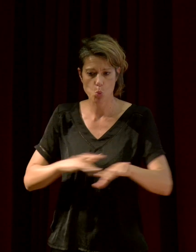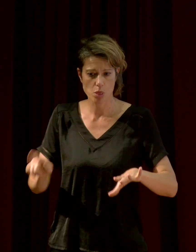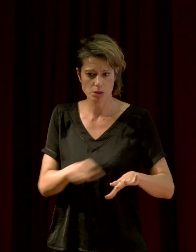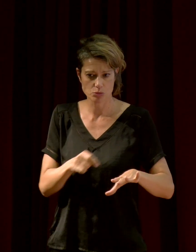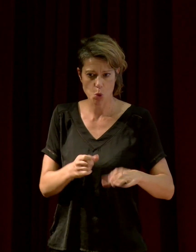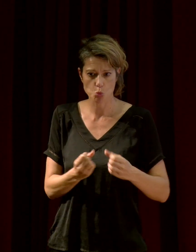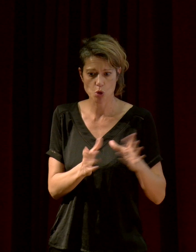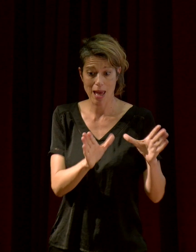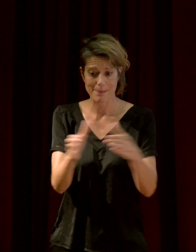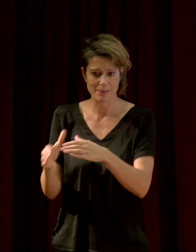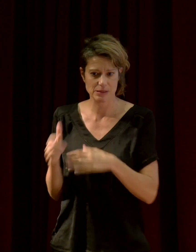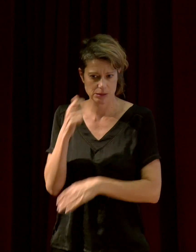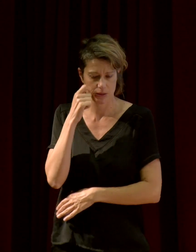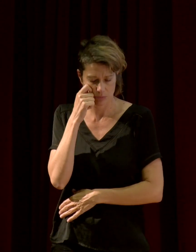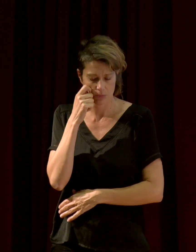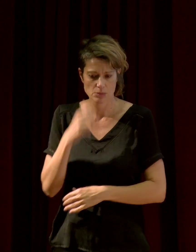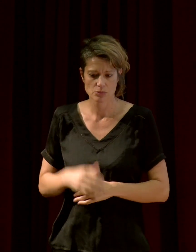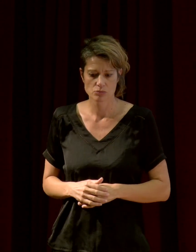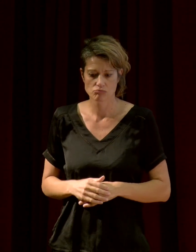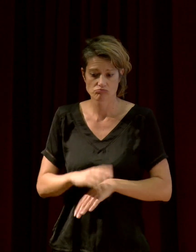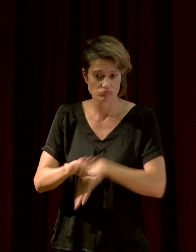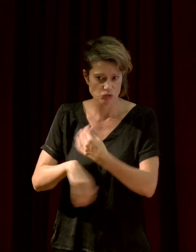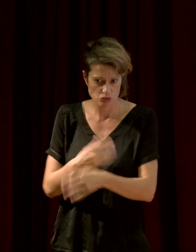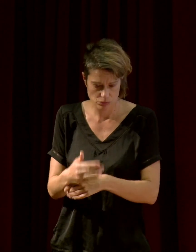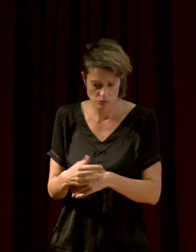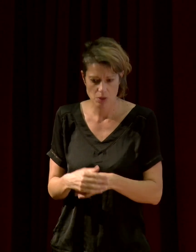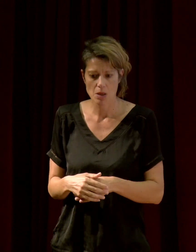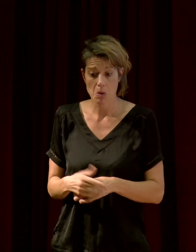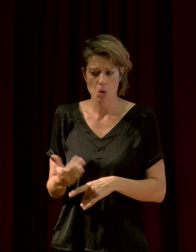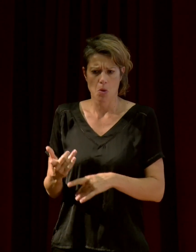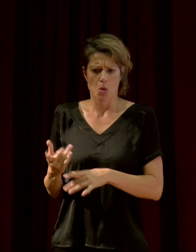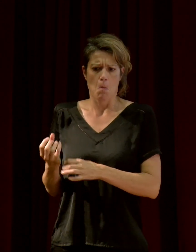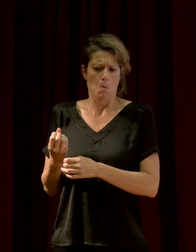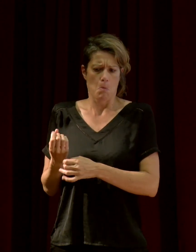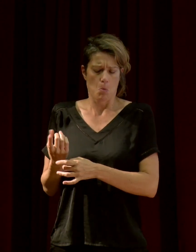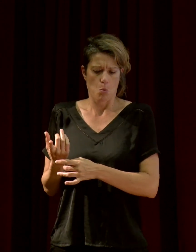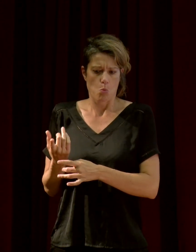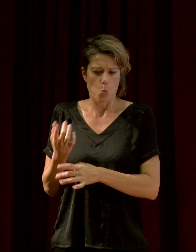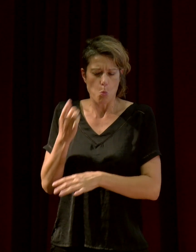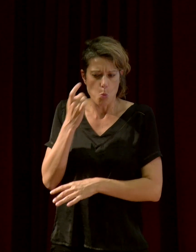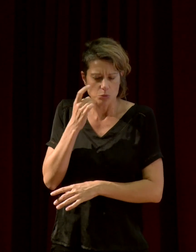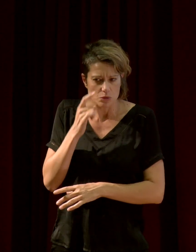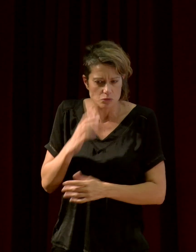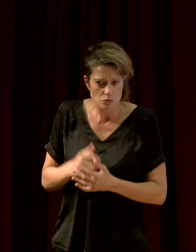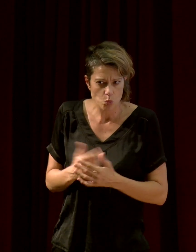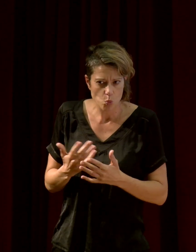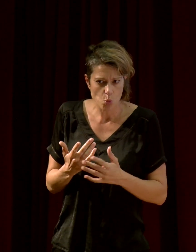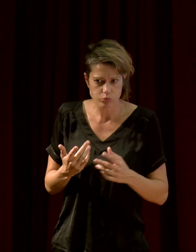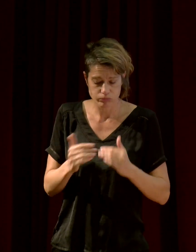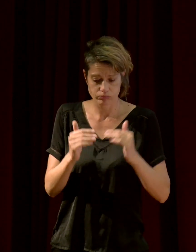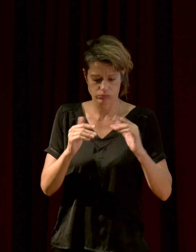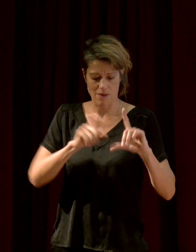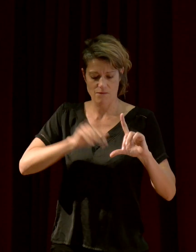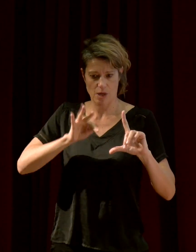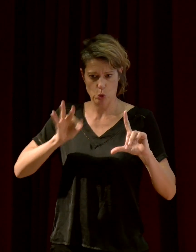qui n pas été trop perturbé, on va observer des étagements fréquentiels où, par exemple, dans les basses fréquences,